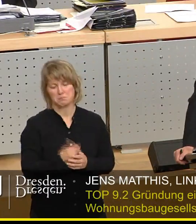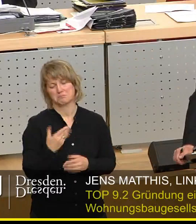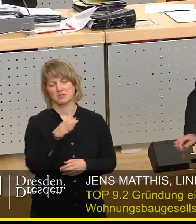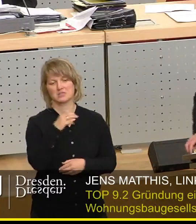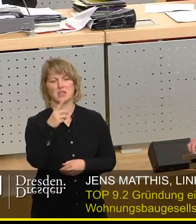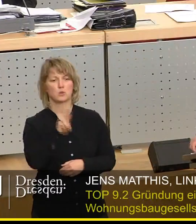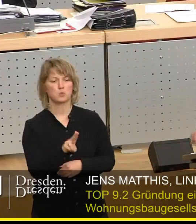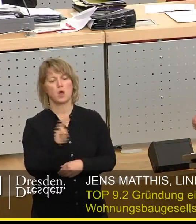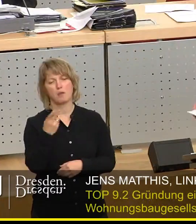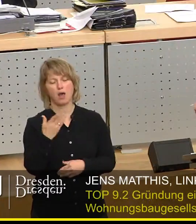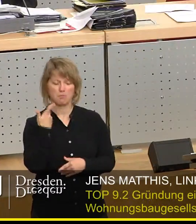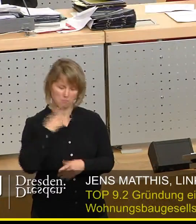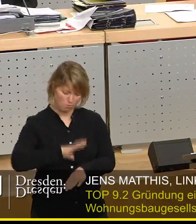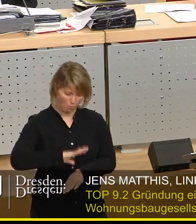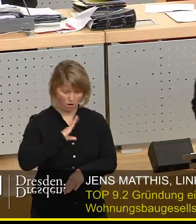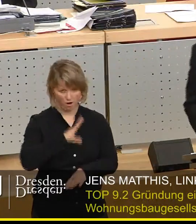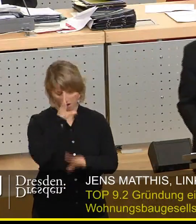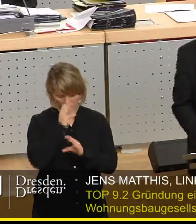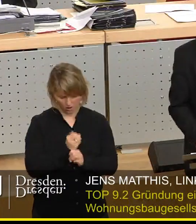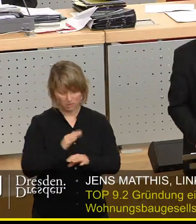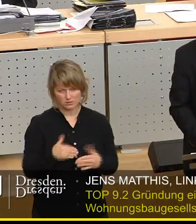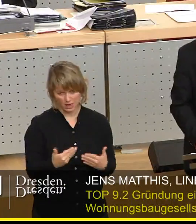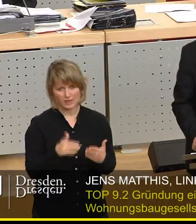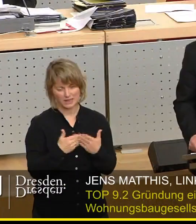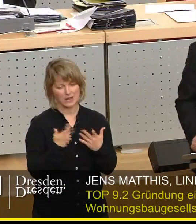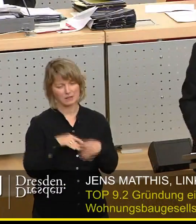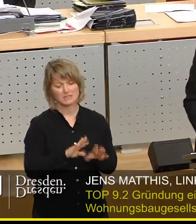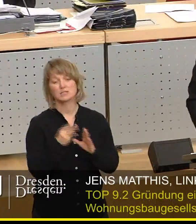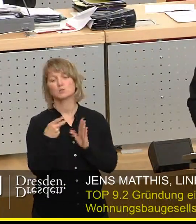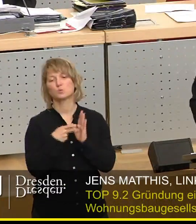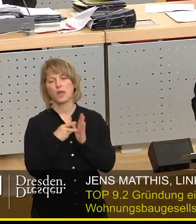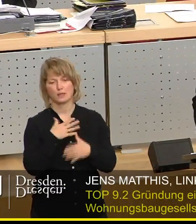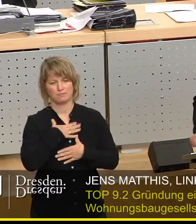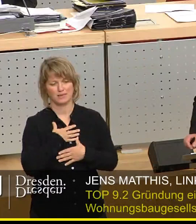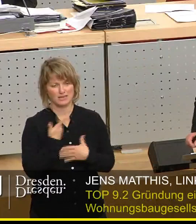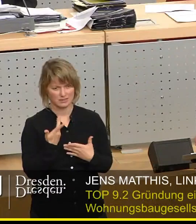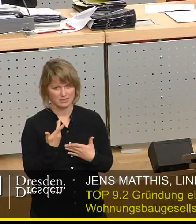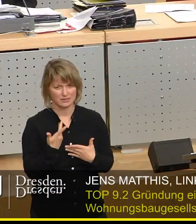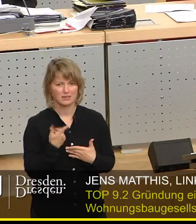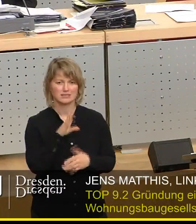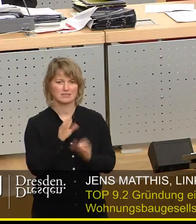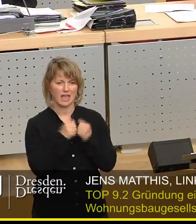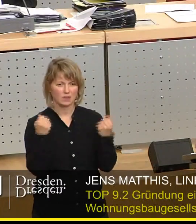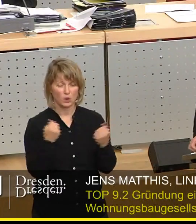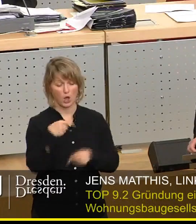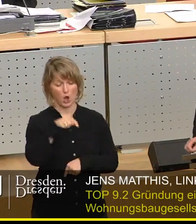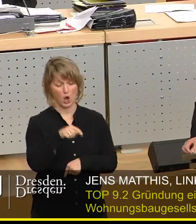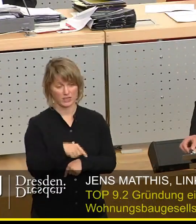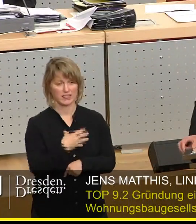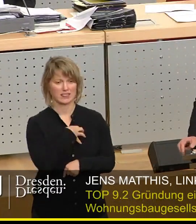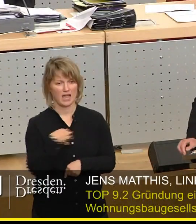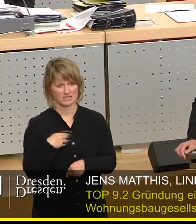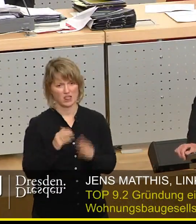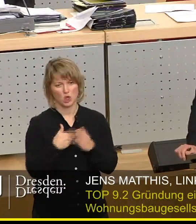moralische Partei und deshalb komme ich jetzt auch auf meine zweite Lieblingszeitung, die Dresdner DNN, und zwar die vom heutigen Tage.